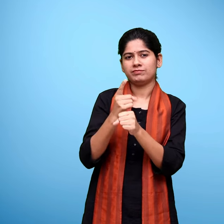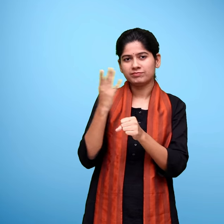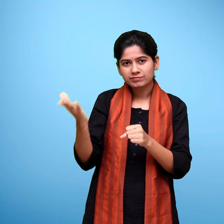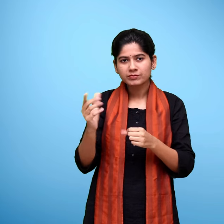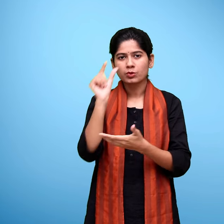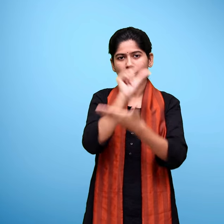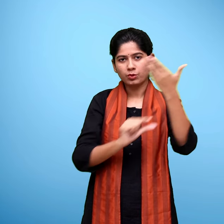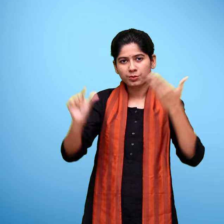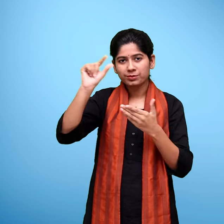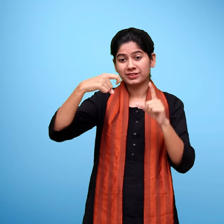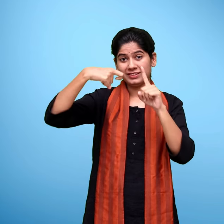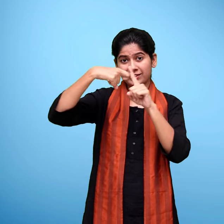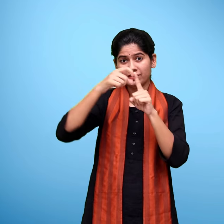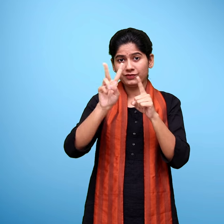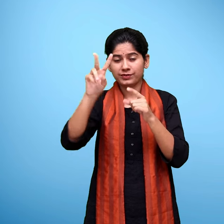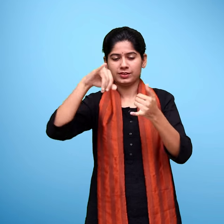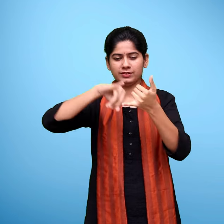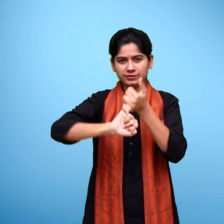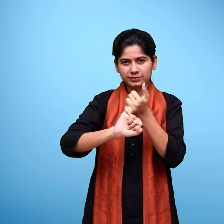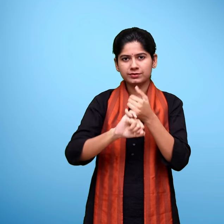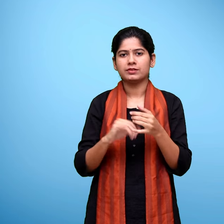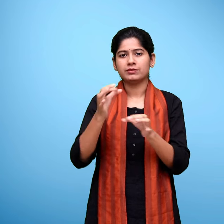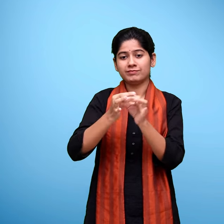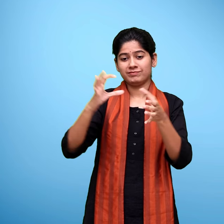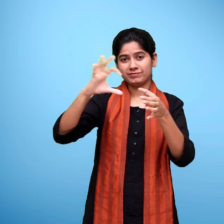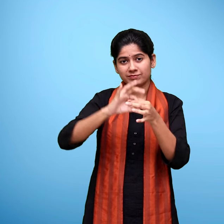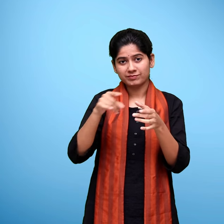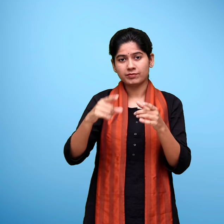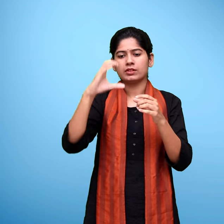केंद्रे विद्यालय एन्सी ए आर्टी परिसर नई दिल्ली